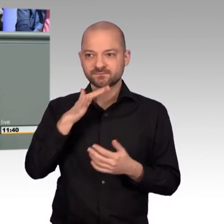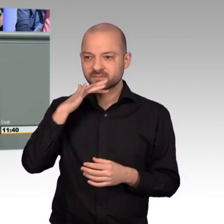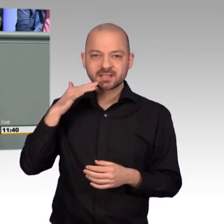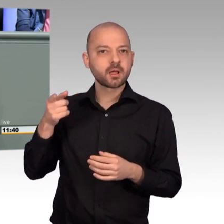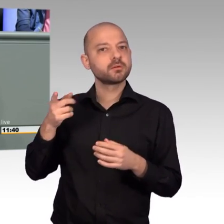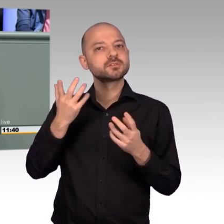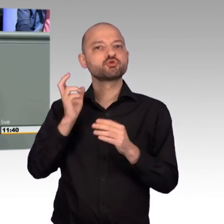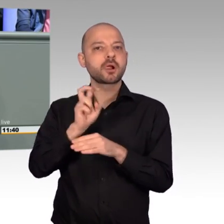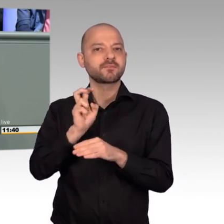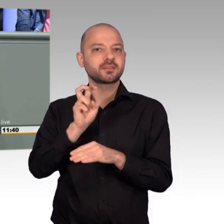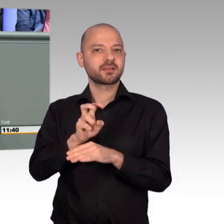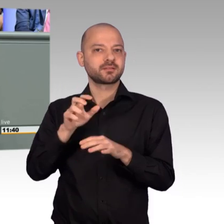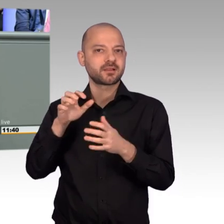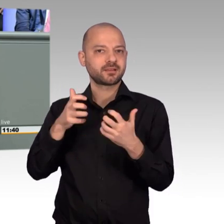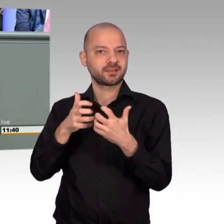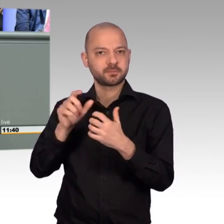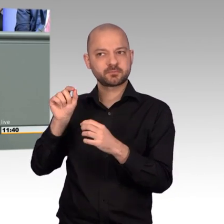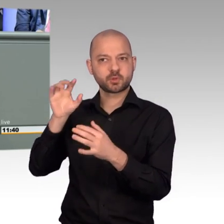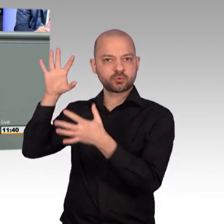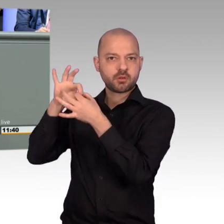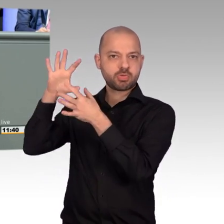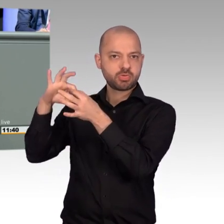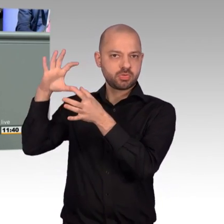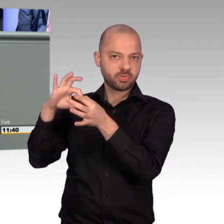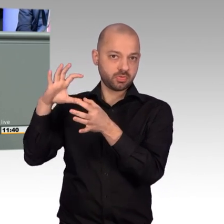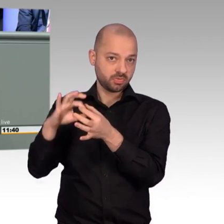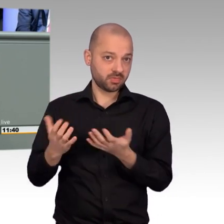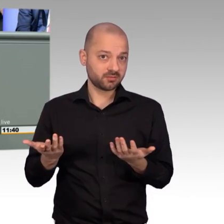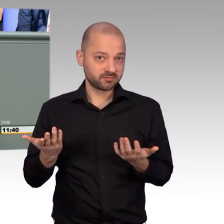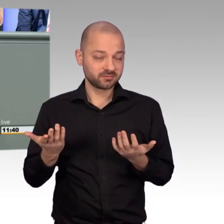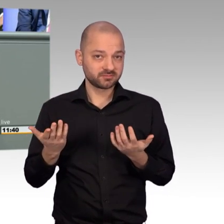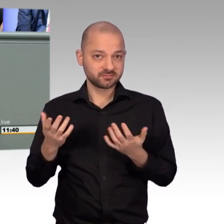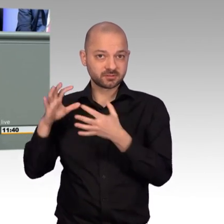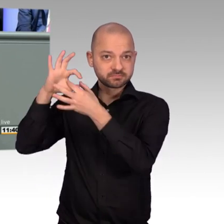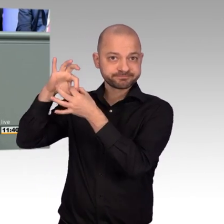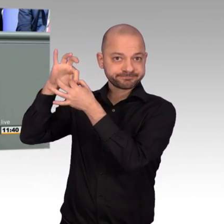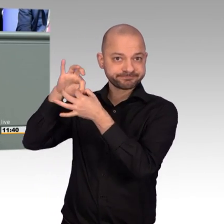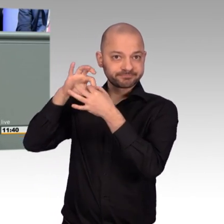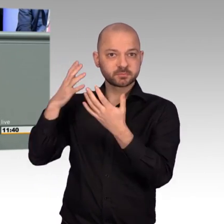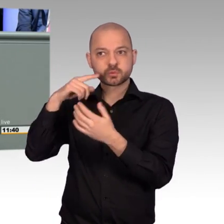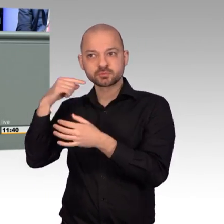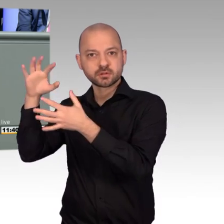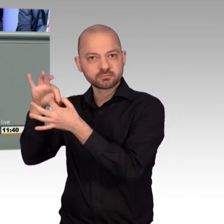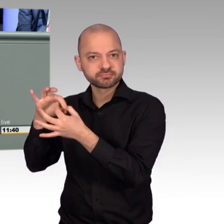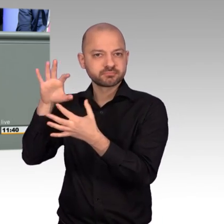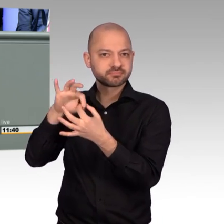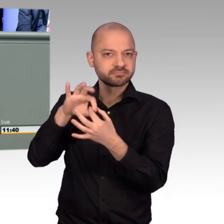verschiedene Stellvertreterkriege in Syrien statt. Die Bedrohung Israels durch das iranische Regime